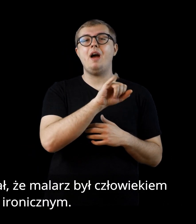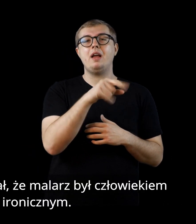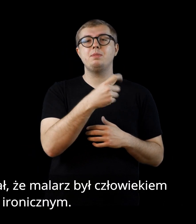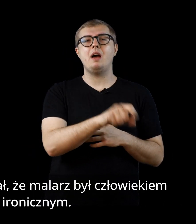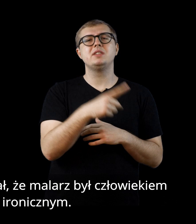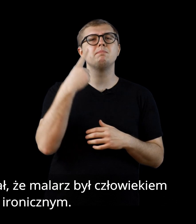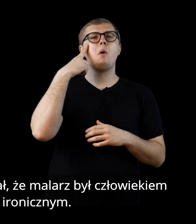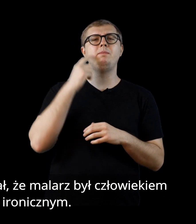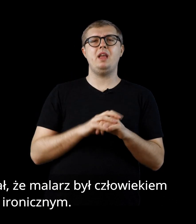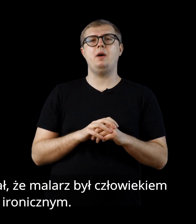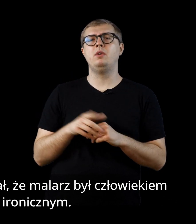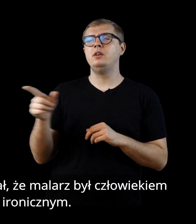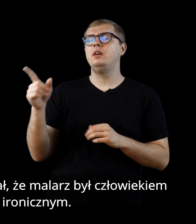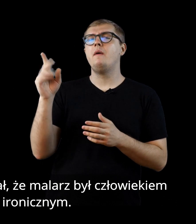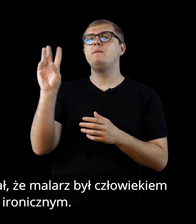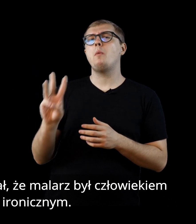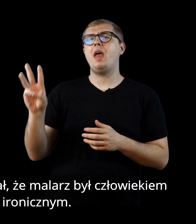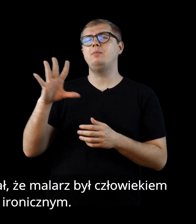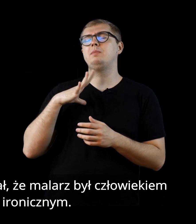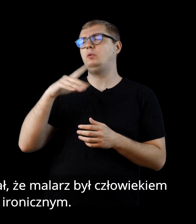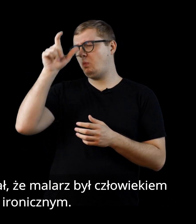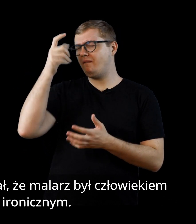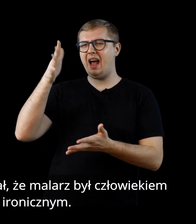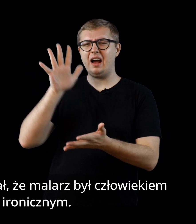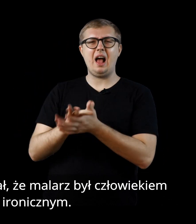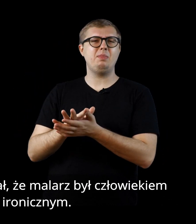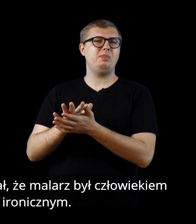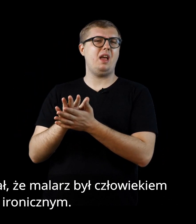Andrzej Wajda wspominał, że malarz był człowiekiem bardzo ironicznym.